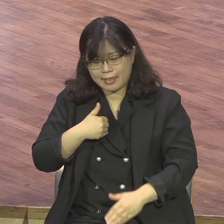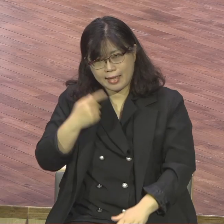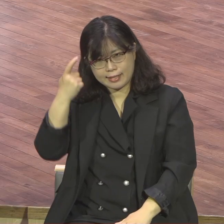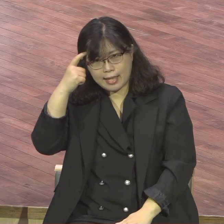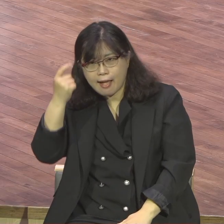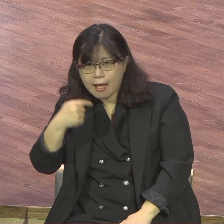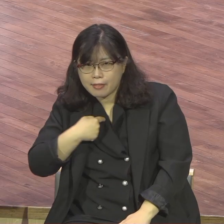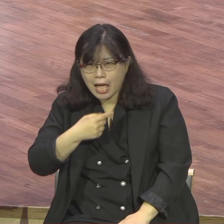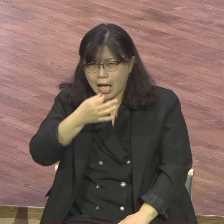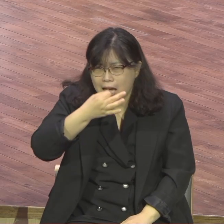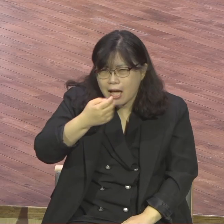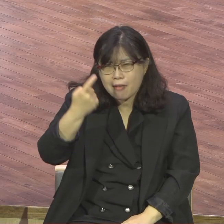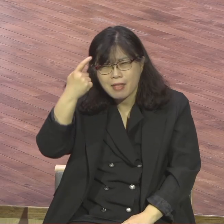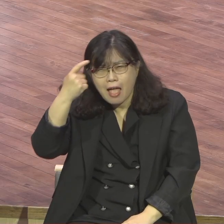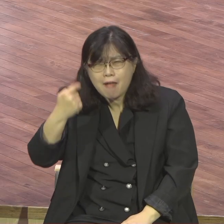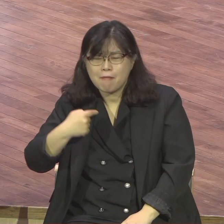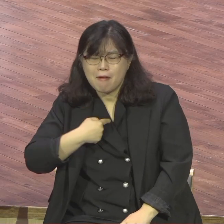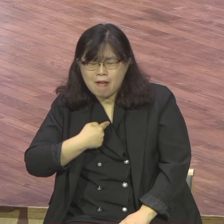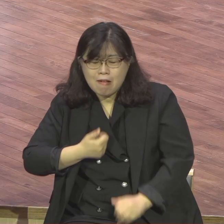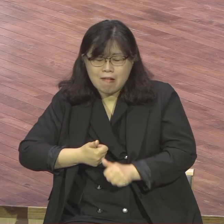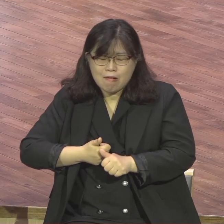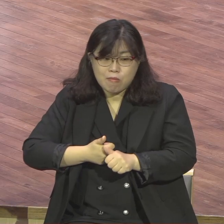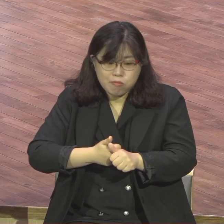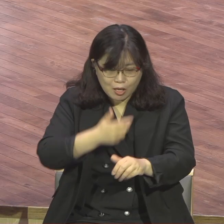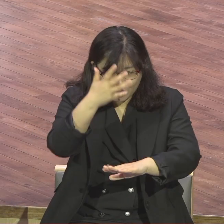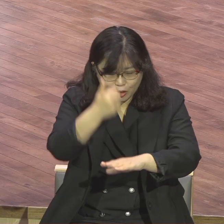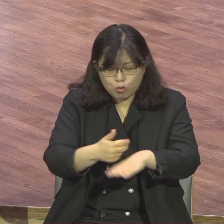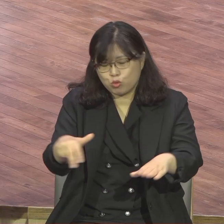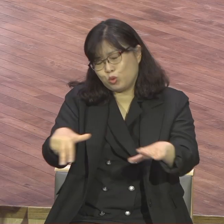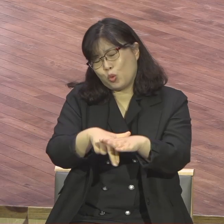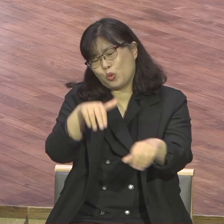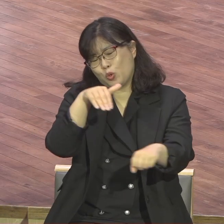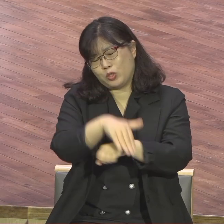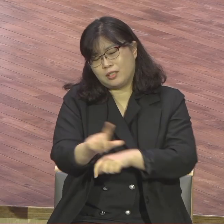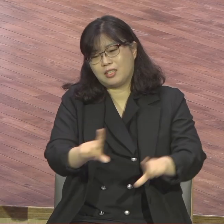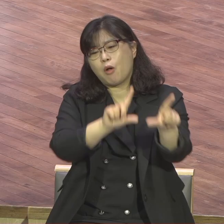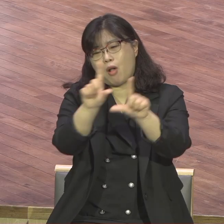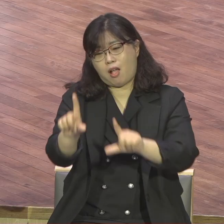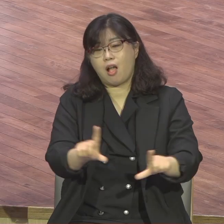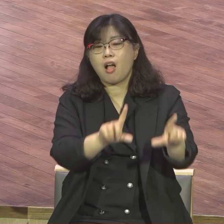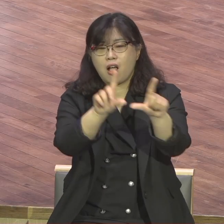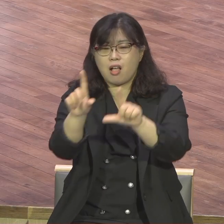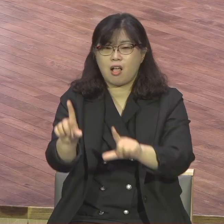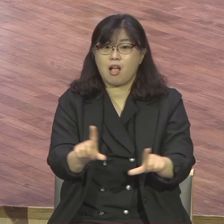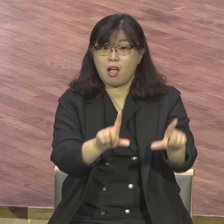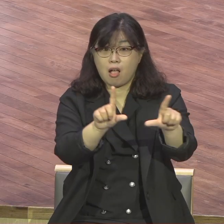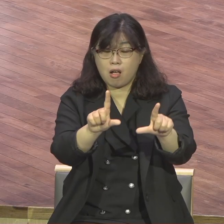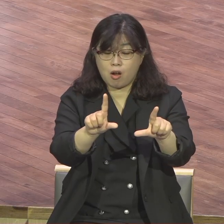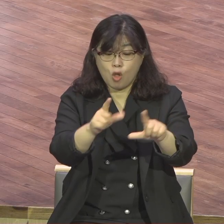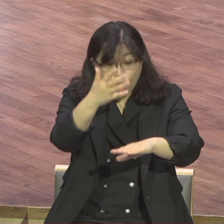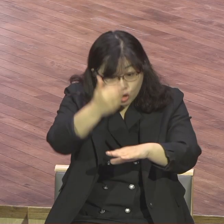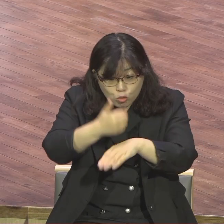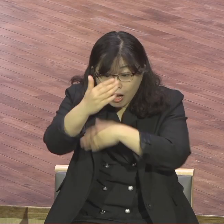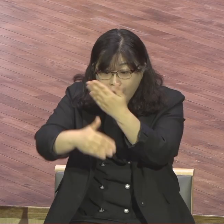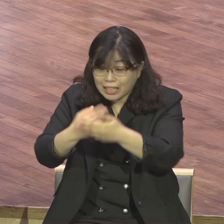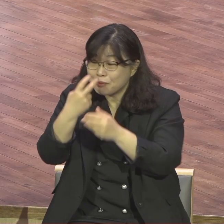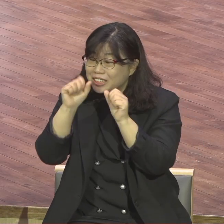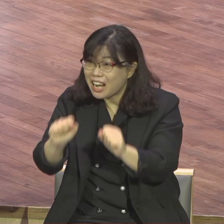종교생활을 끝나요 뭐 구원은 받지 예수 믿으니까 그런데 하나님의 살아계심을 체험하고 정인의 삶을 살지 못한다